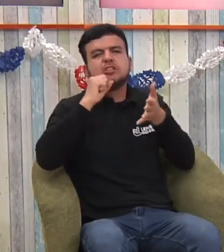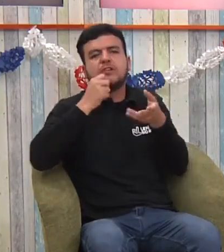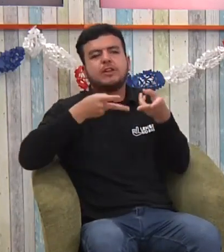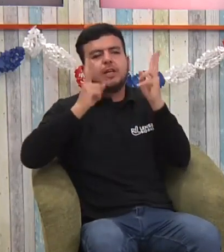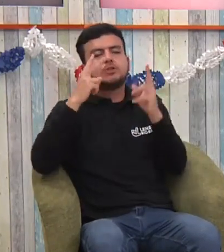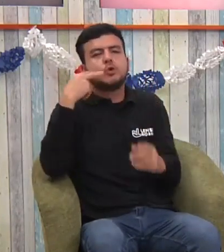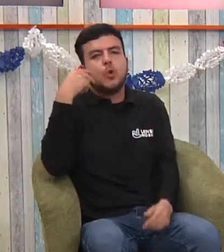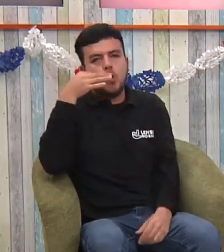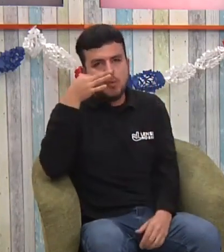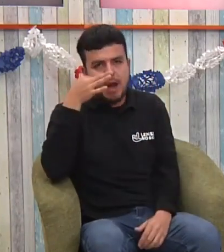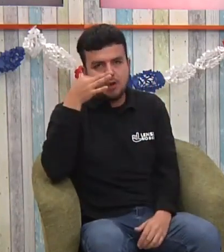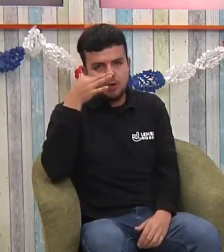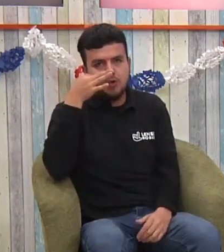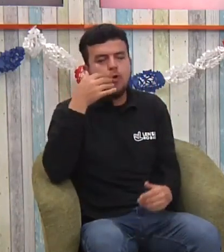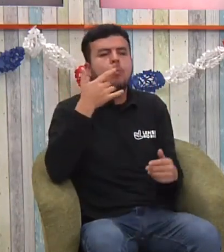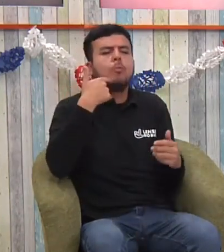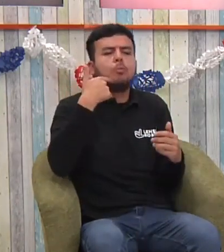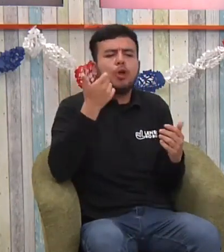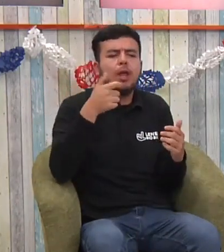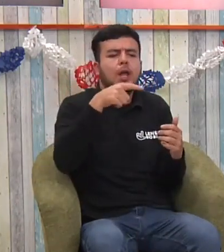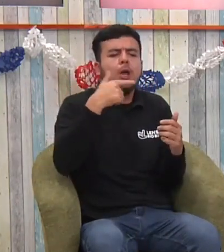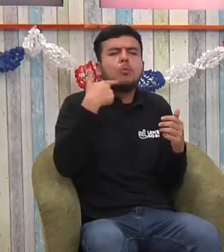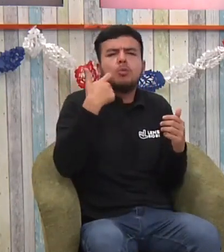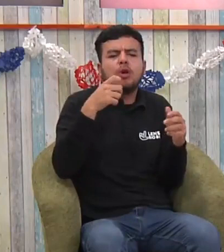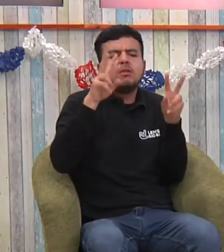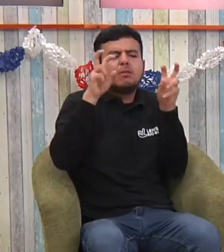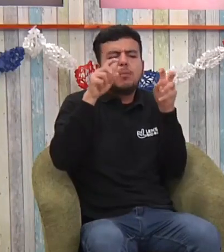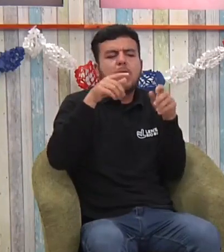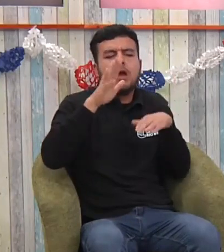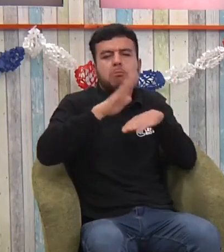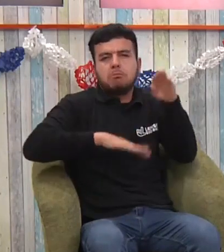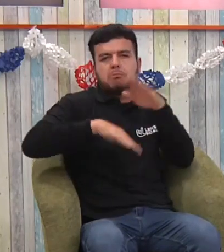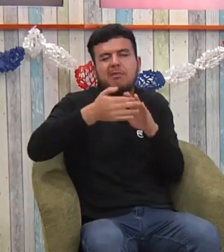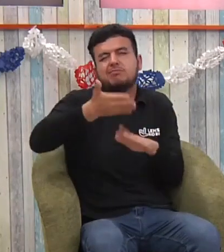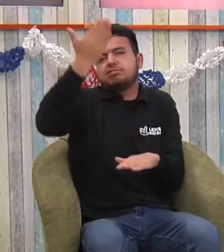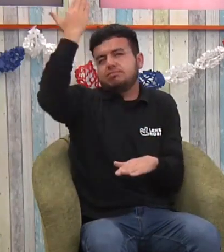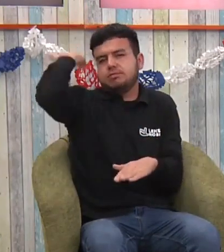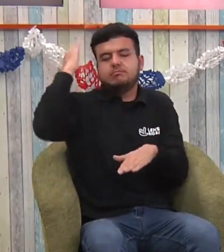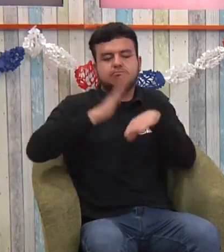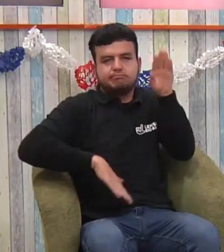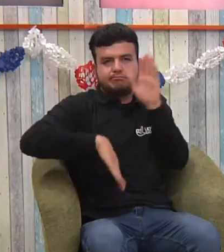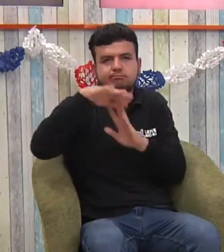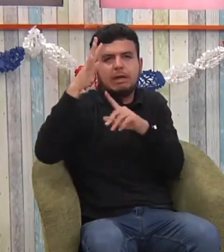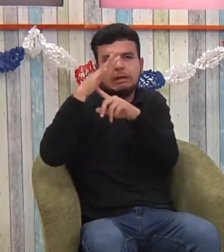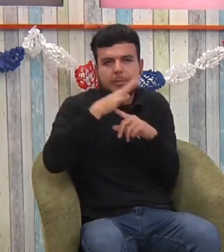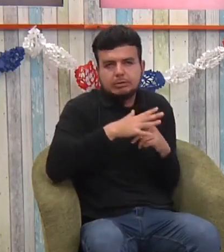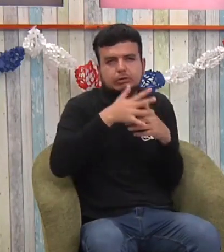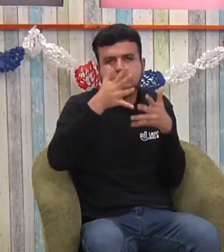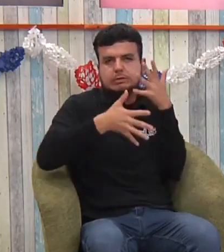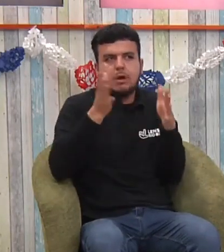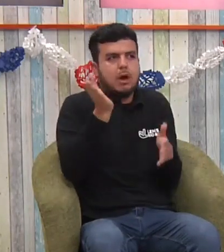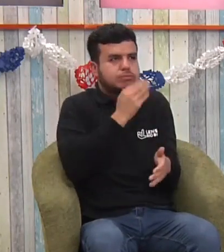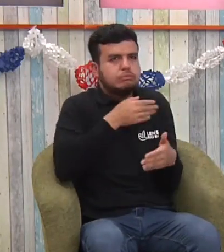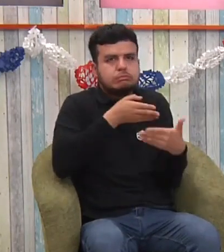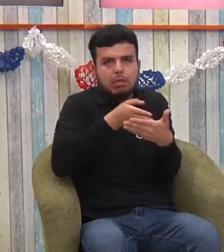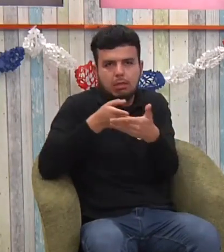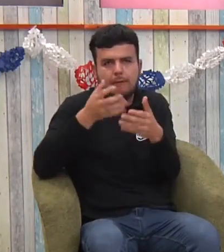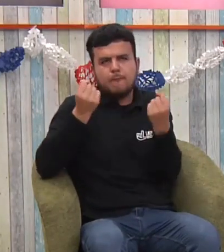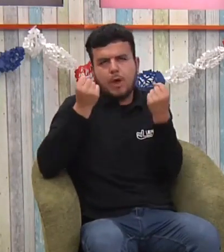el derecho a hablar en lengua de señas es un derecho humano básico usar la lengua de señas que a veces se prohibía incluso en algunos lugares se